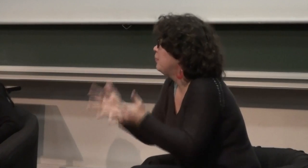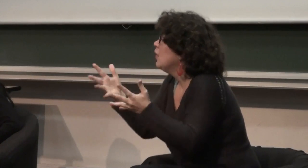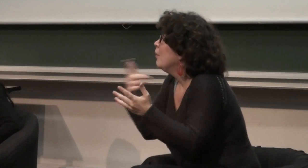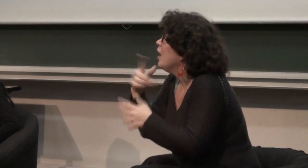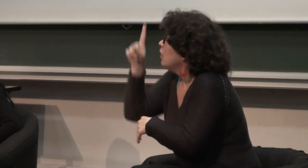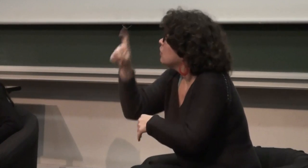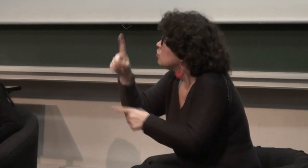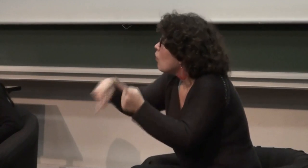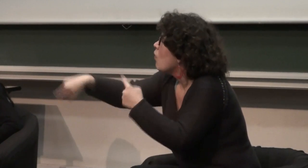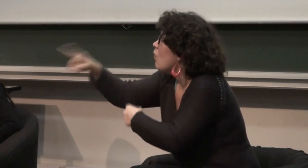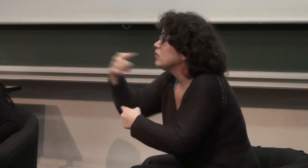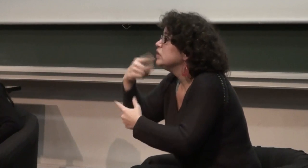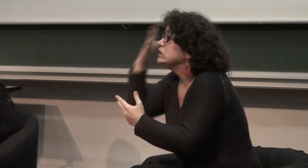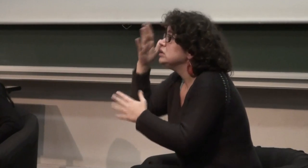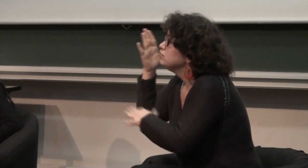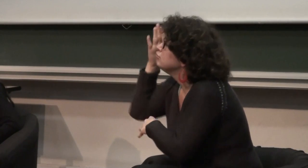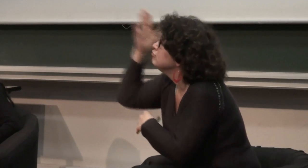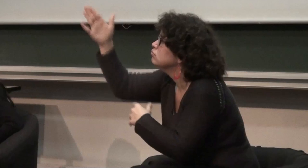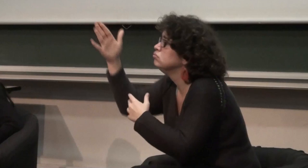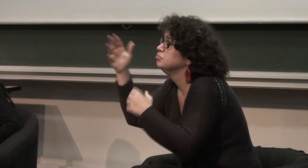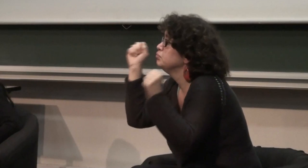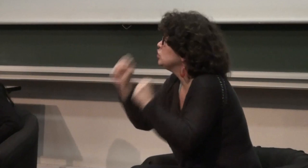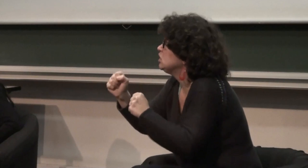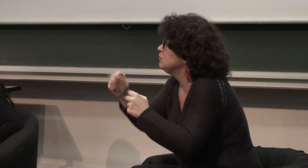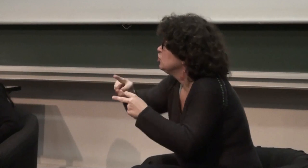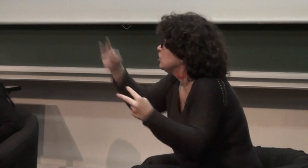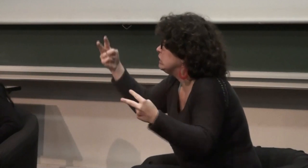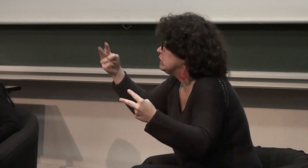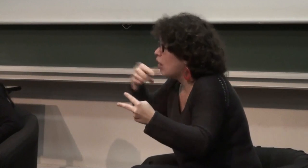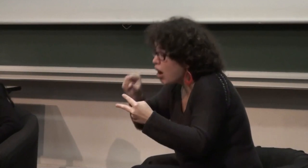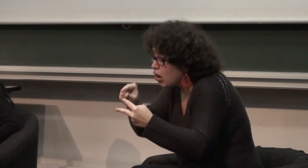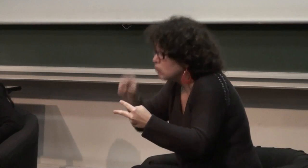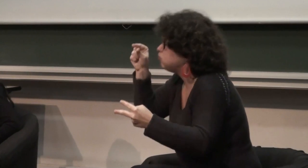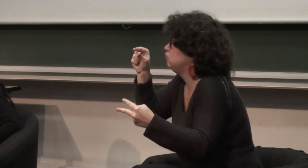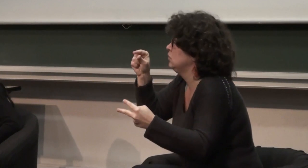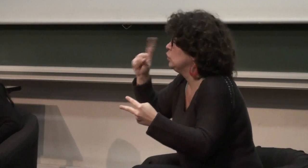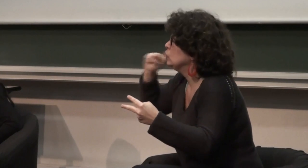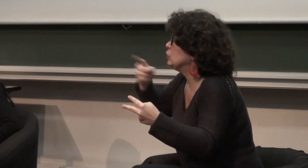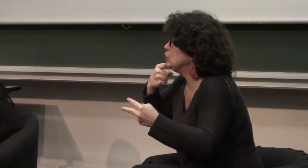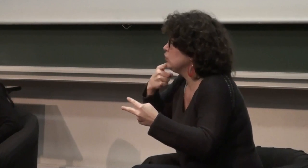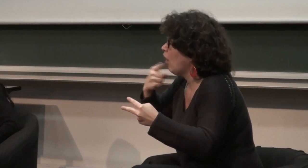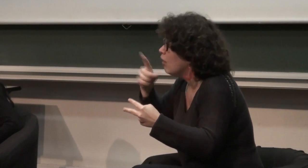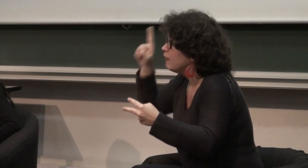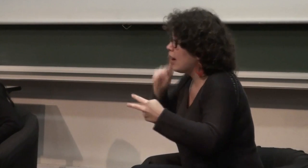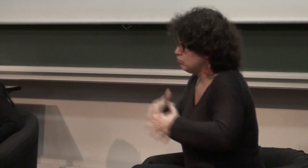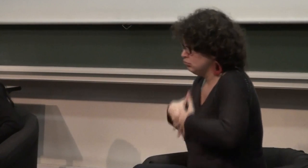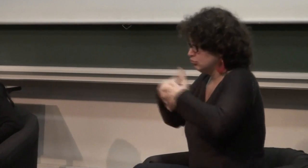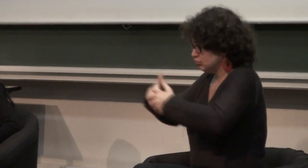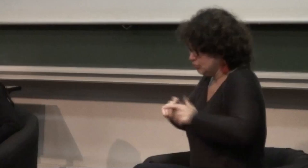voilà encourager les implants c'est une chose mais peut-être que on peut aussi imaginer qu'il y ait aussi de la thérapie